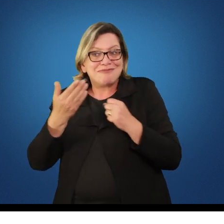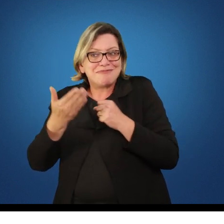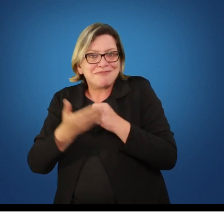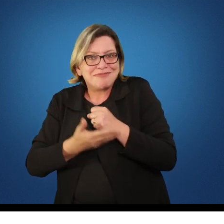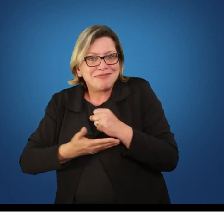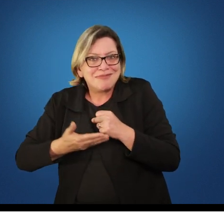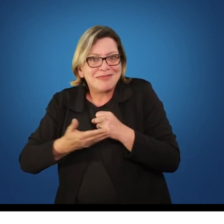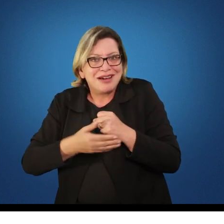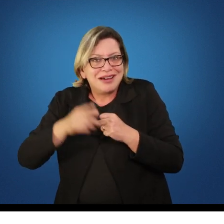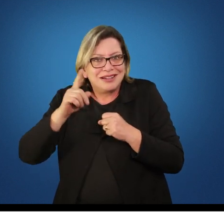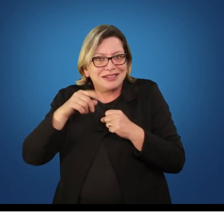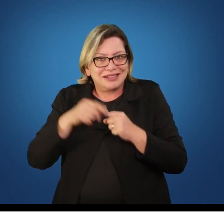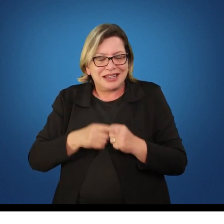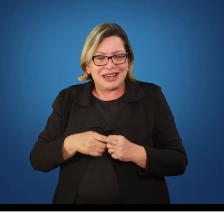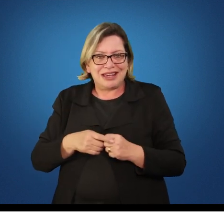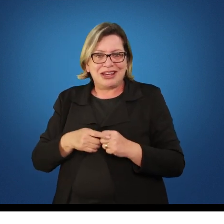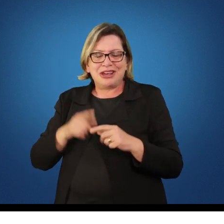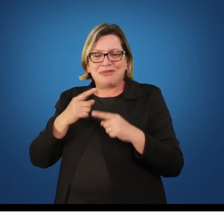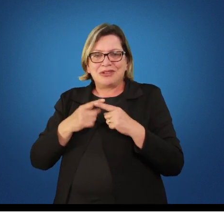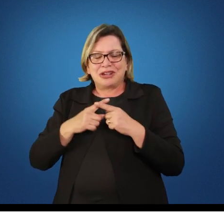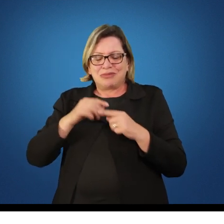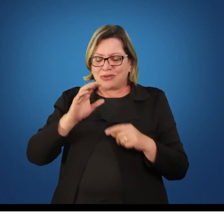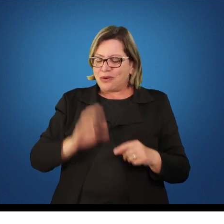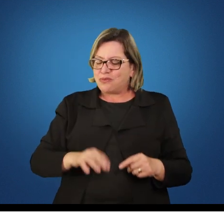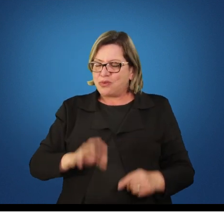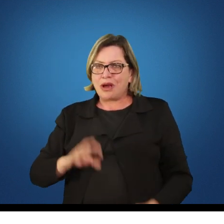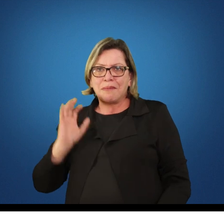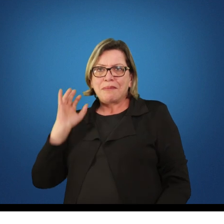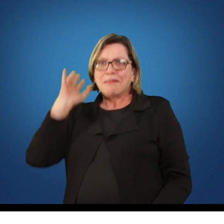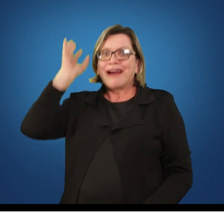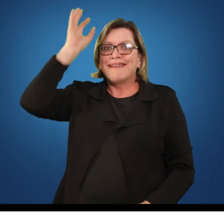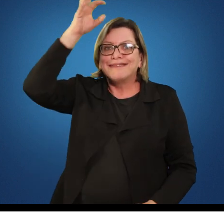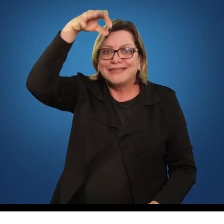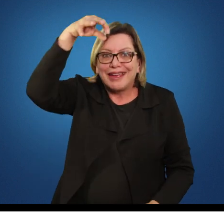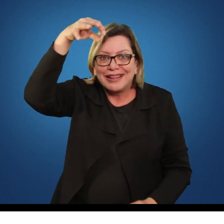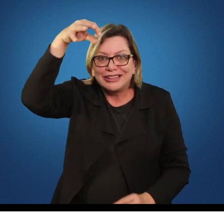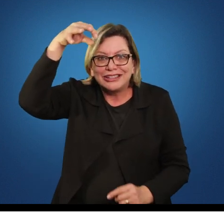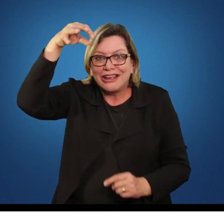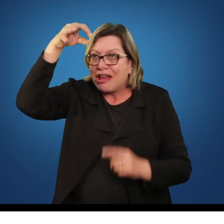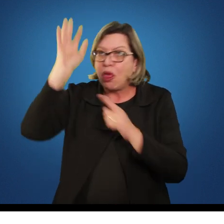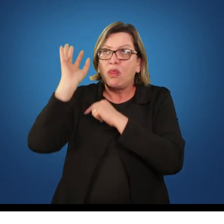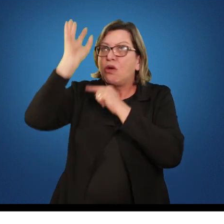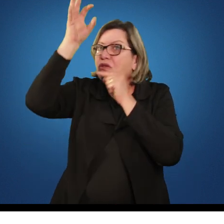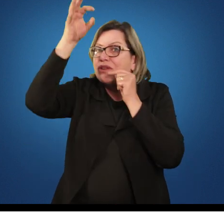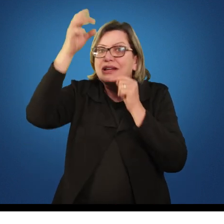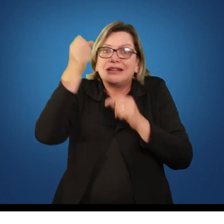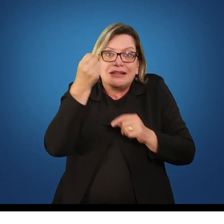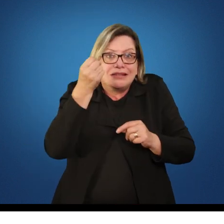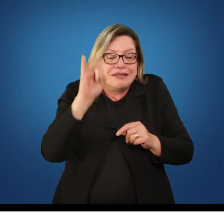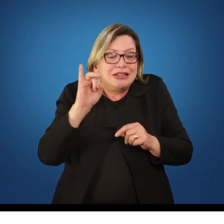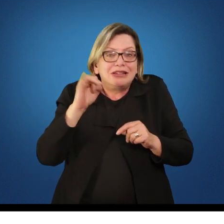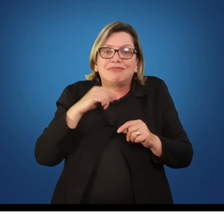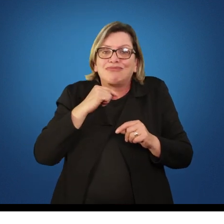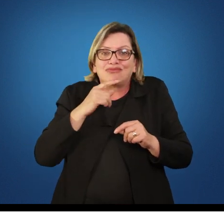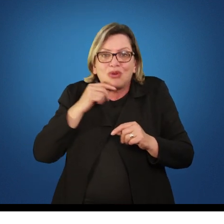basquete sem correr um pouco você não faz um arremesso no basquete uma bandeja no basquete sem utilizar um salto